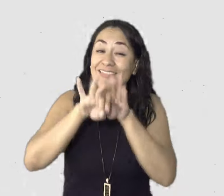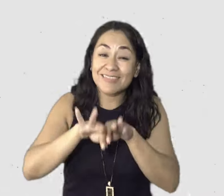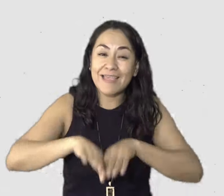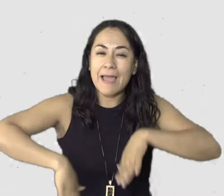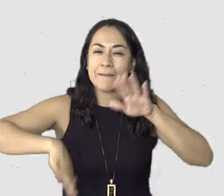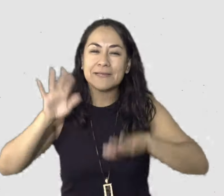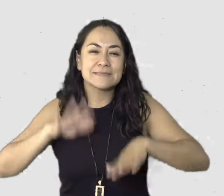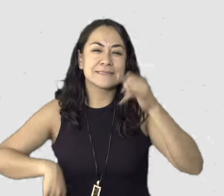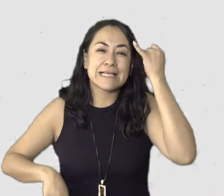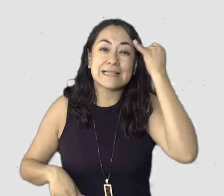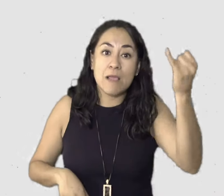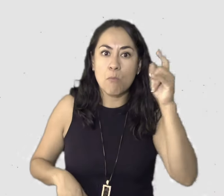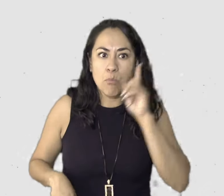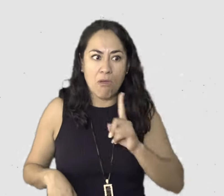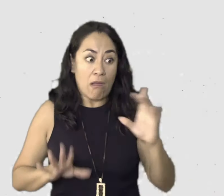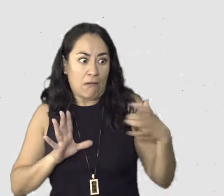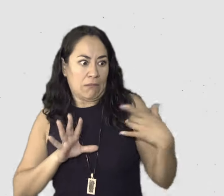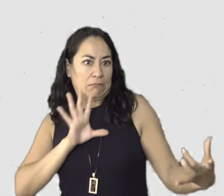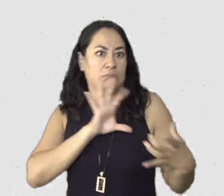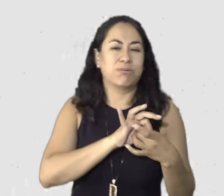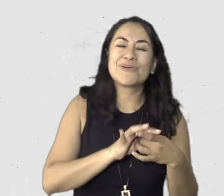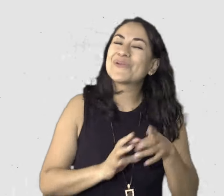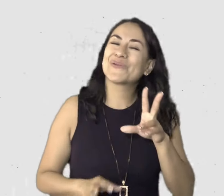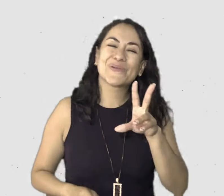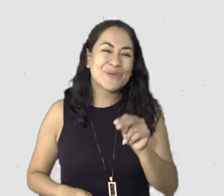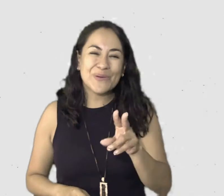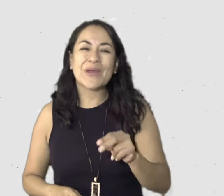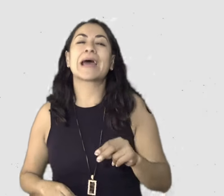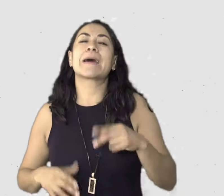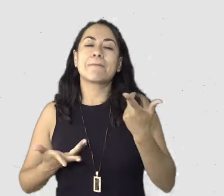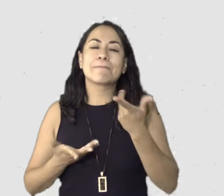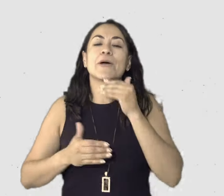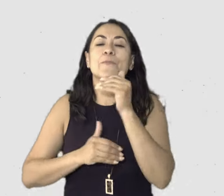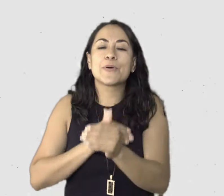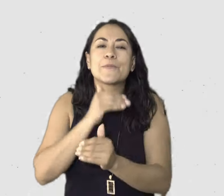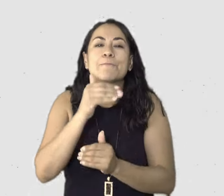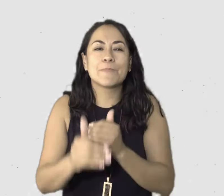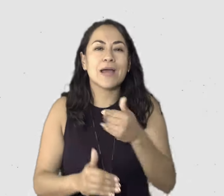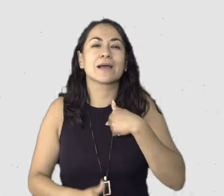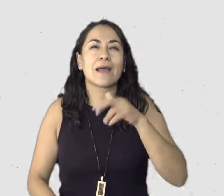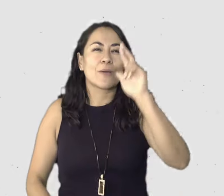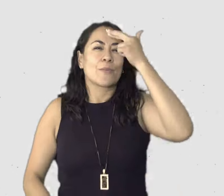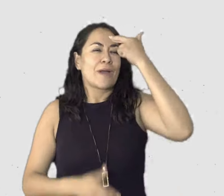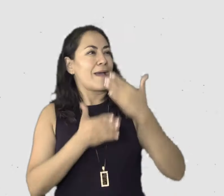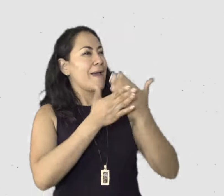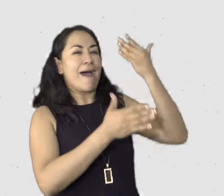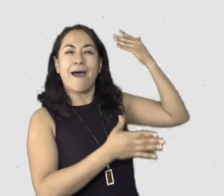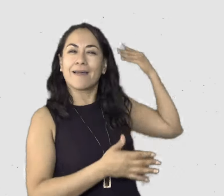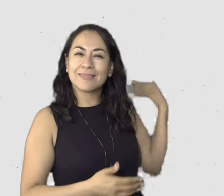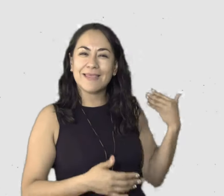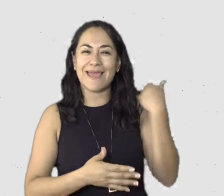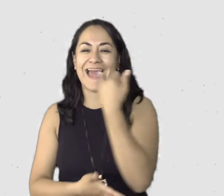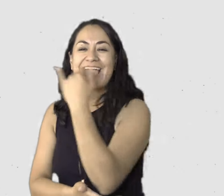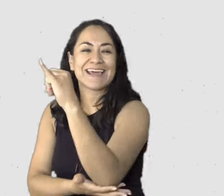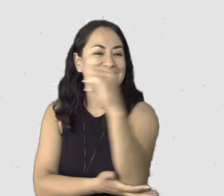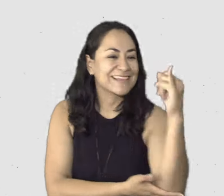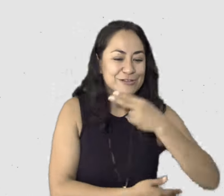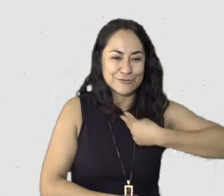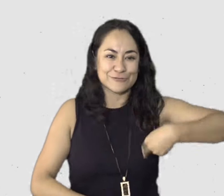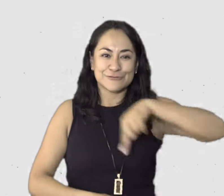somos mejores amigas. Yo me acuerdo que hacíamos muchos juegos de integración. Era padrísimo porque aquí Moni nos decía, la